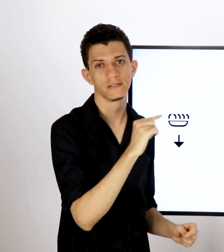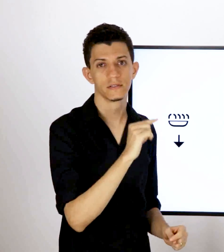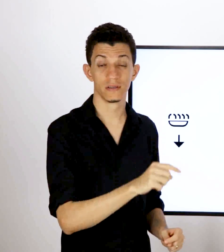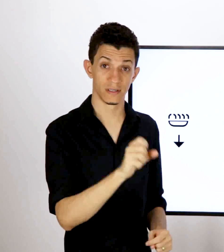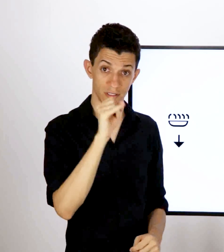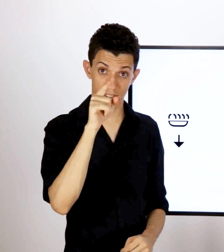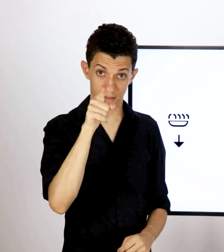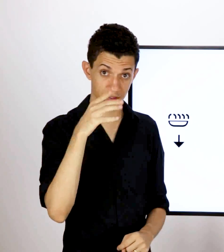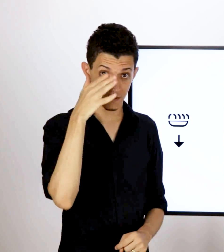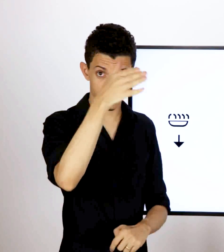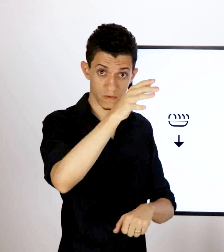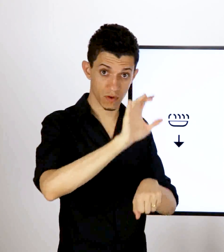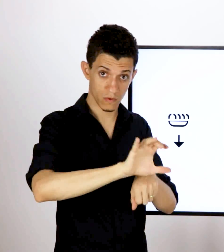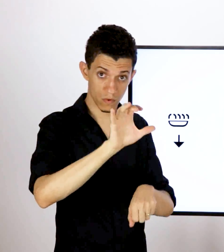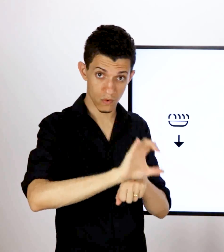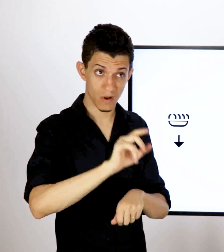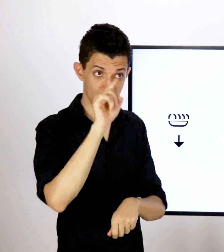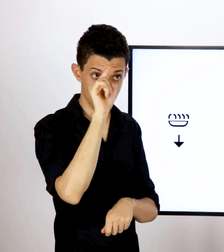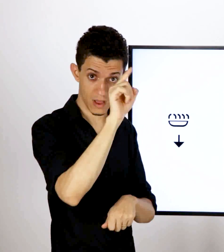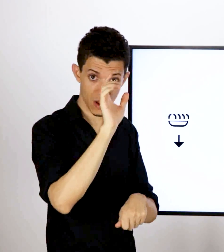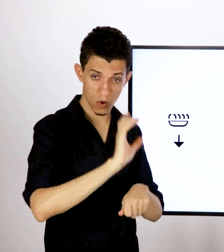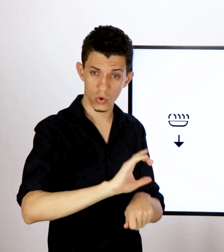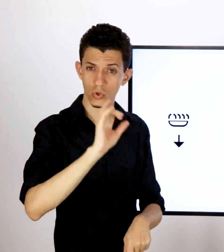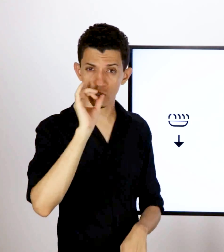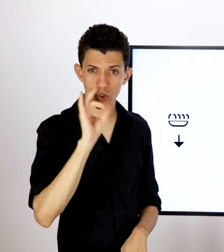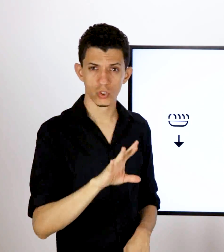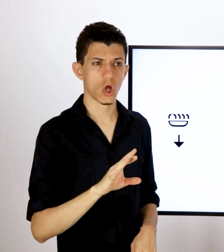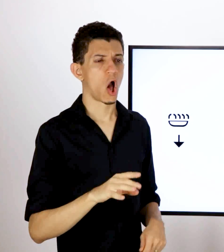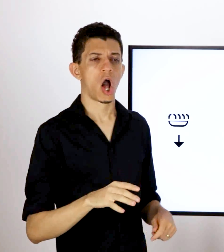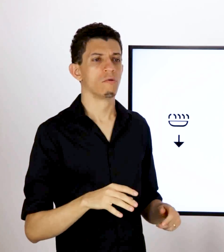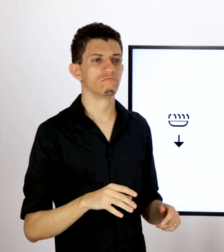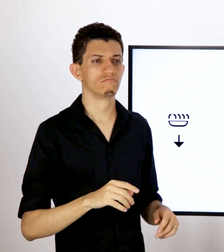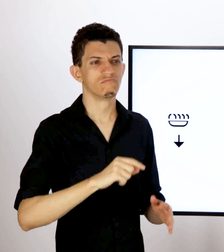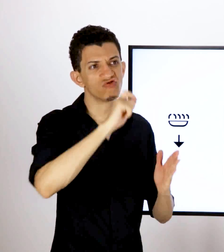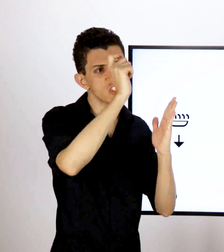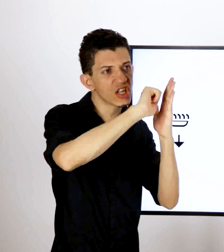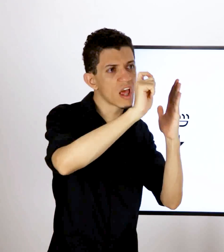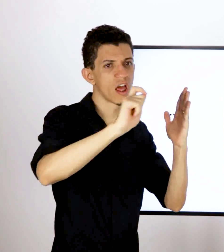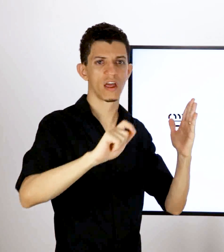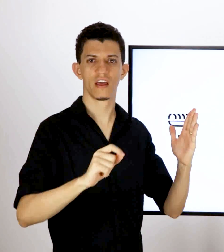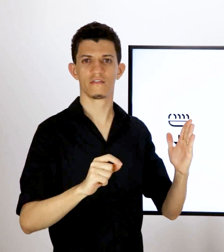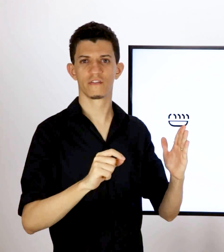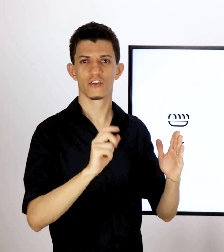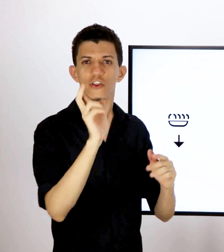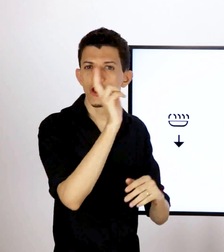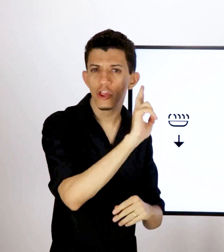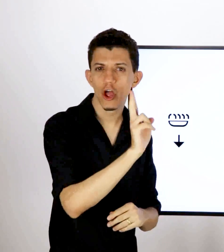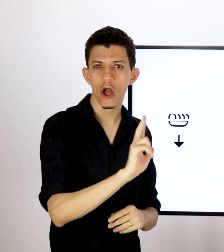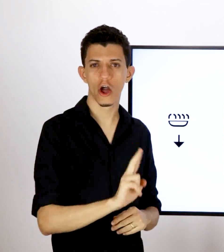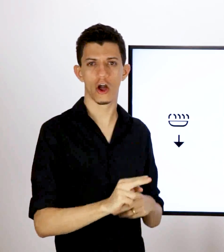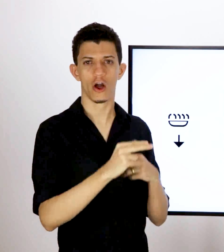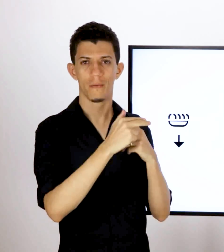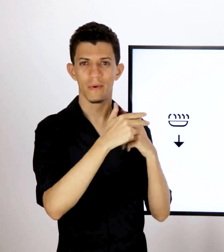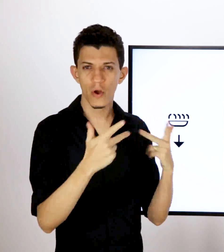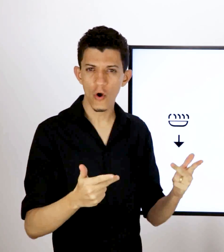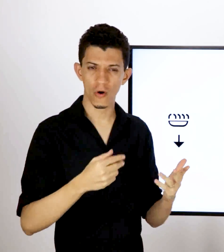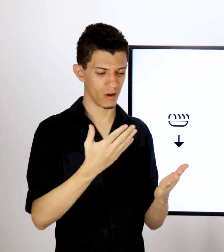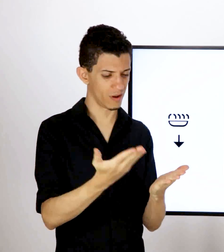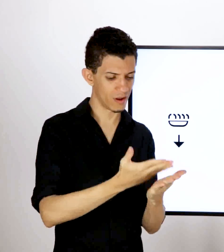pode, do lado, desenhar ou mesmo colocar uma imagem, como nesse caso aqui da menina. Aquele método que utiliza escrever